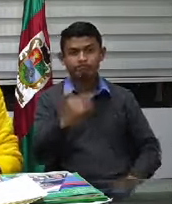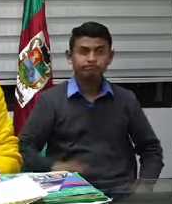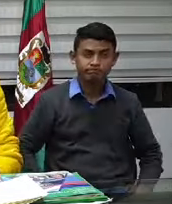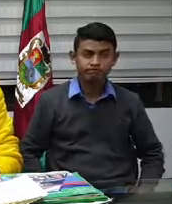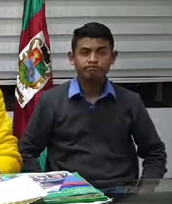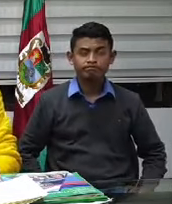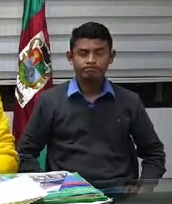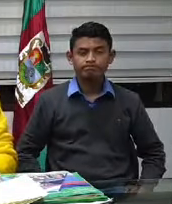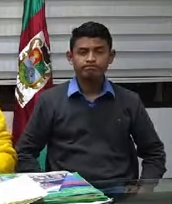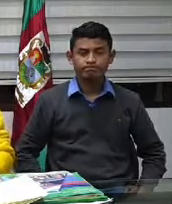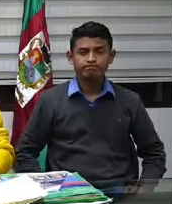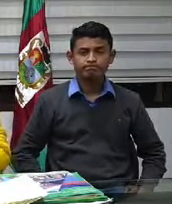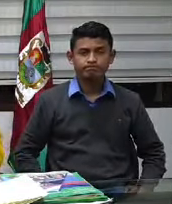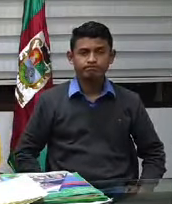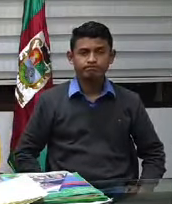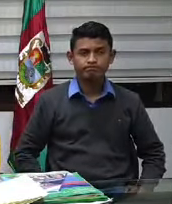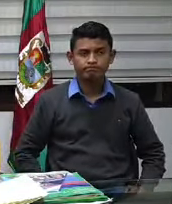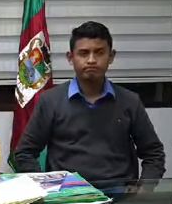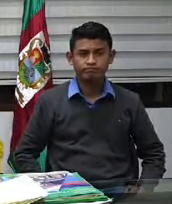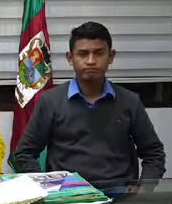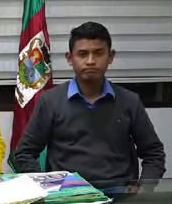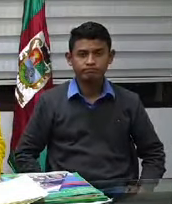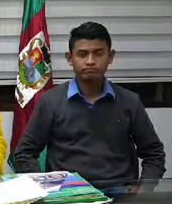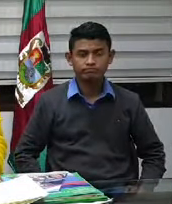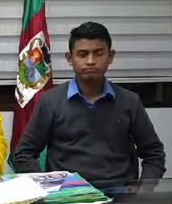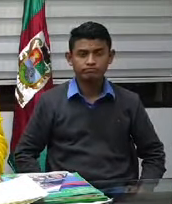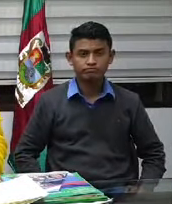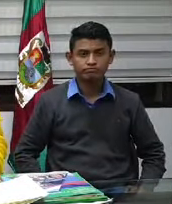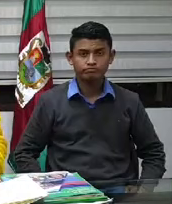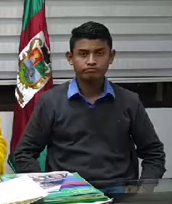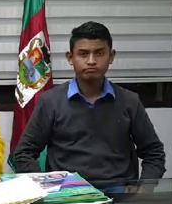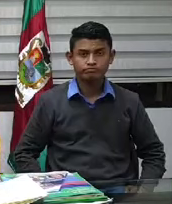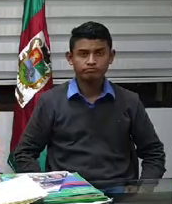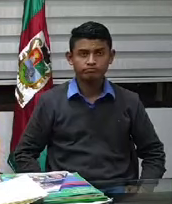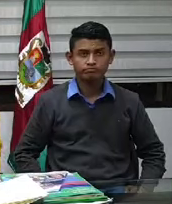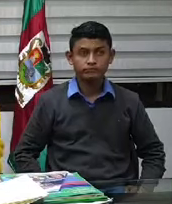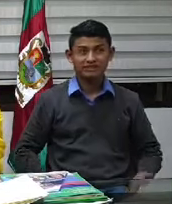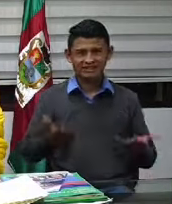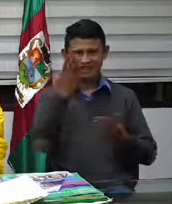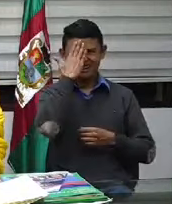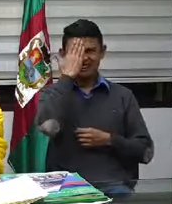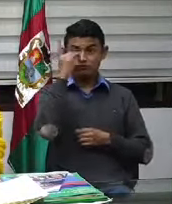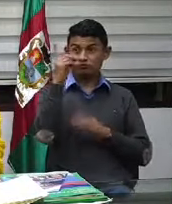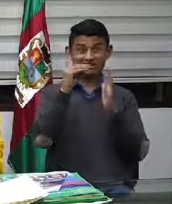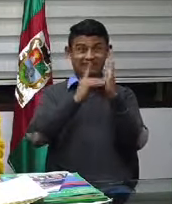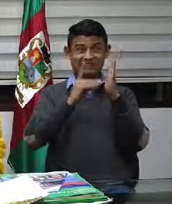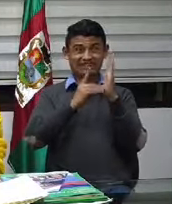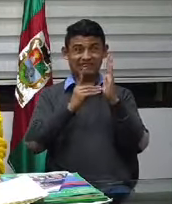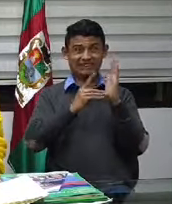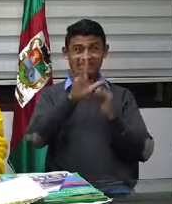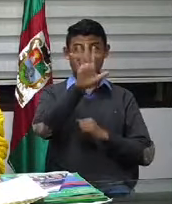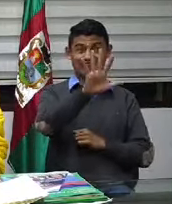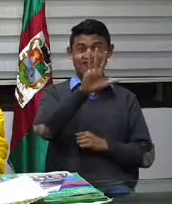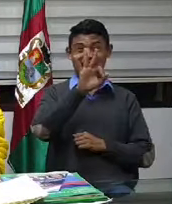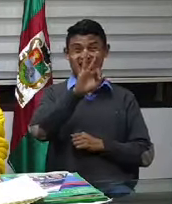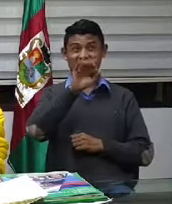Bueno, eso les decía, la normatividad del reto 531, 536, 538,